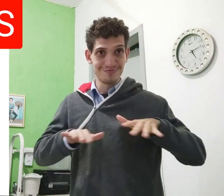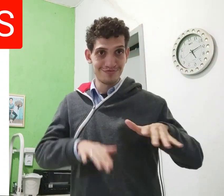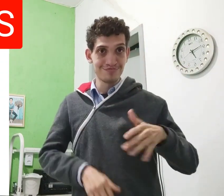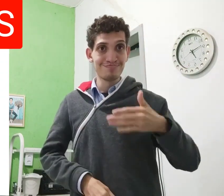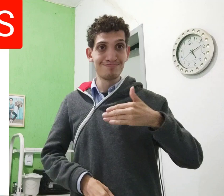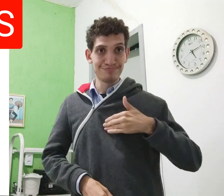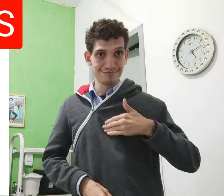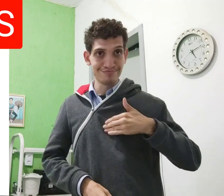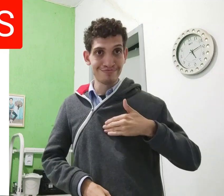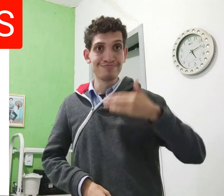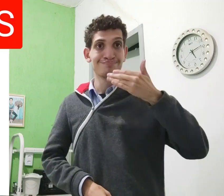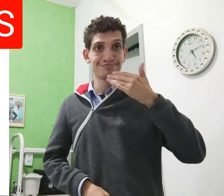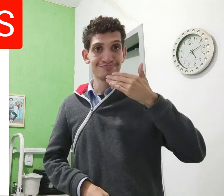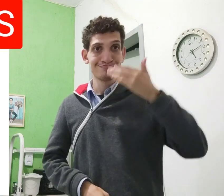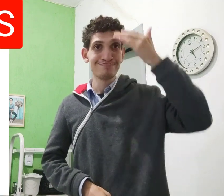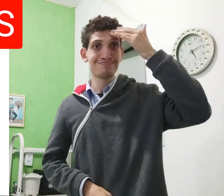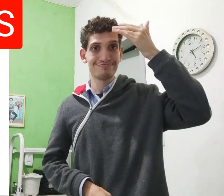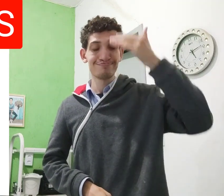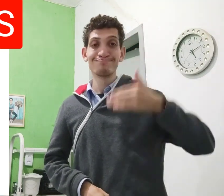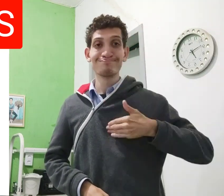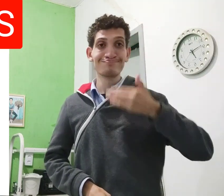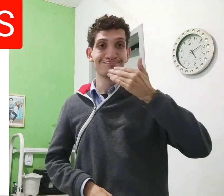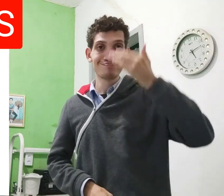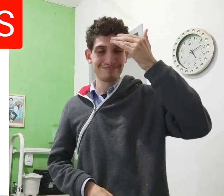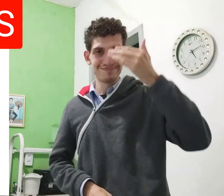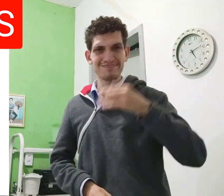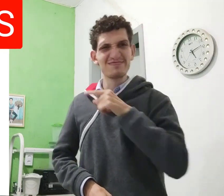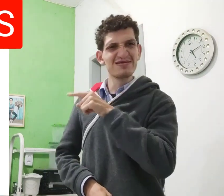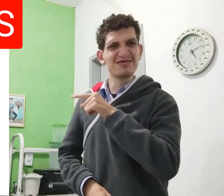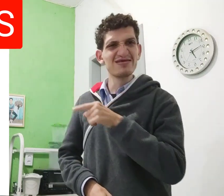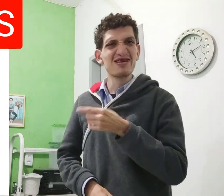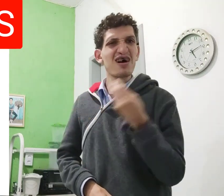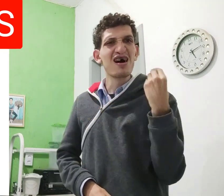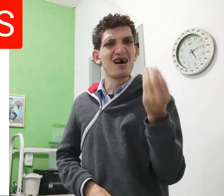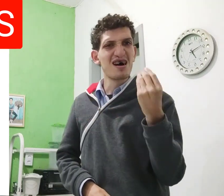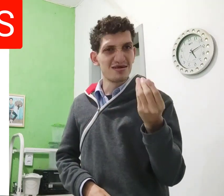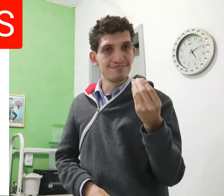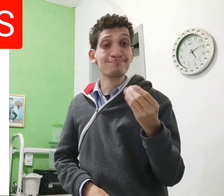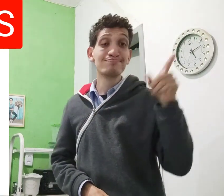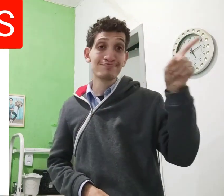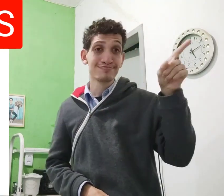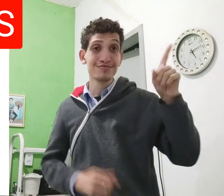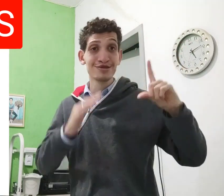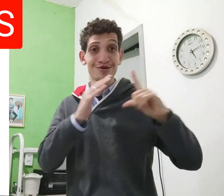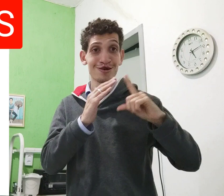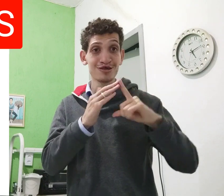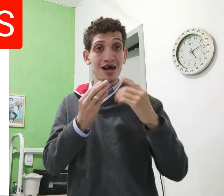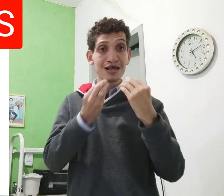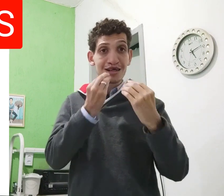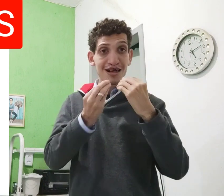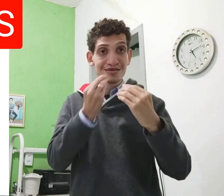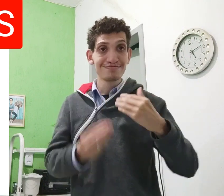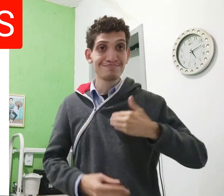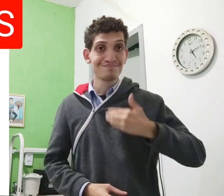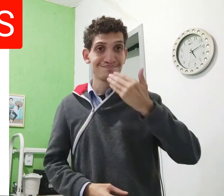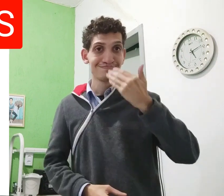sinais! E tá escrito E! A mão com o coração assim, luminando, é I, é I, é I, assim.